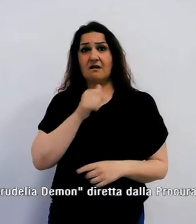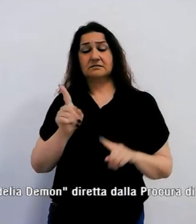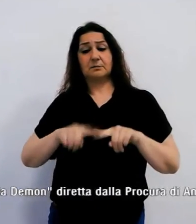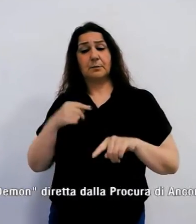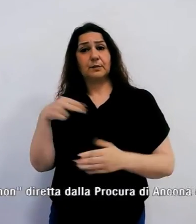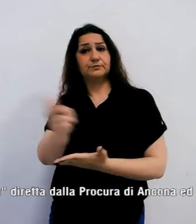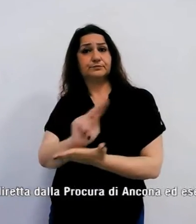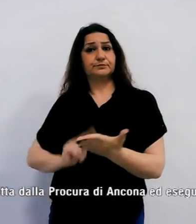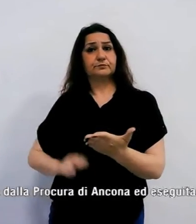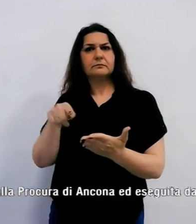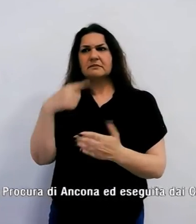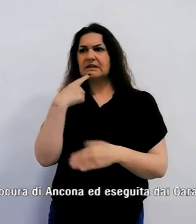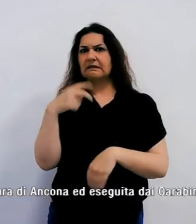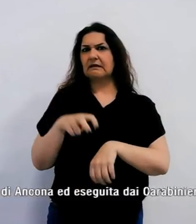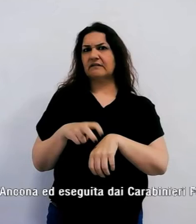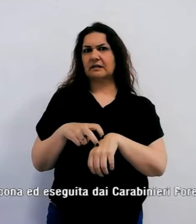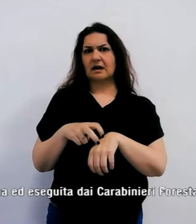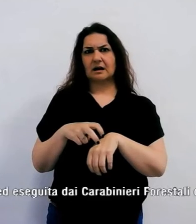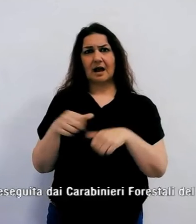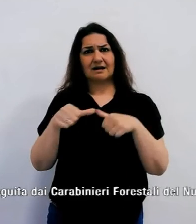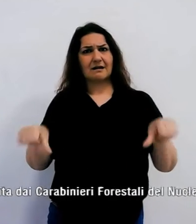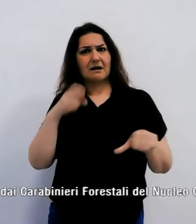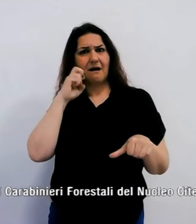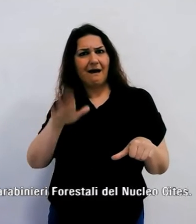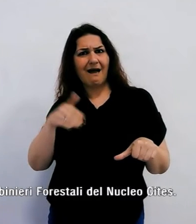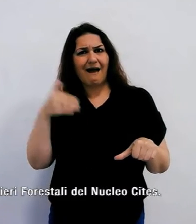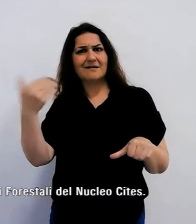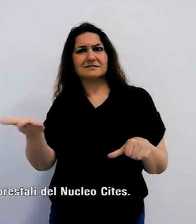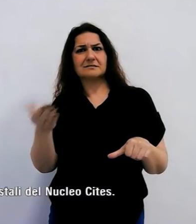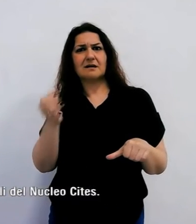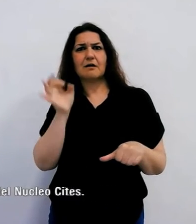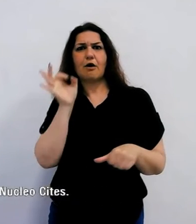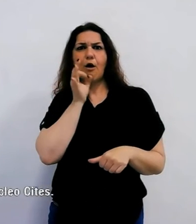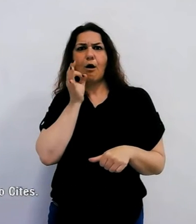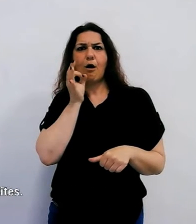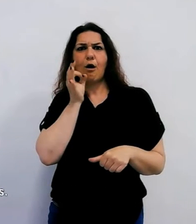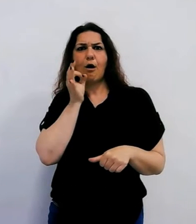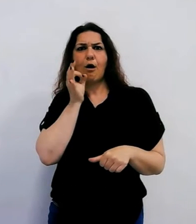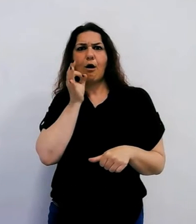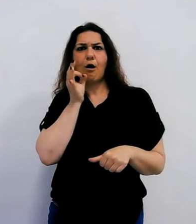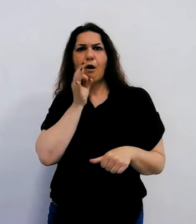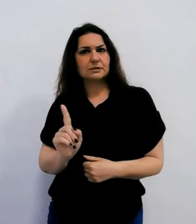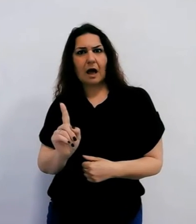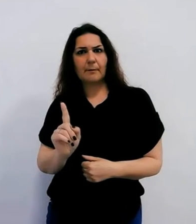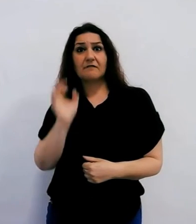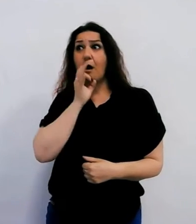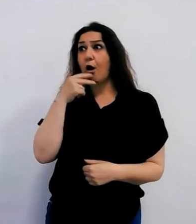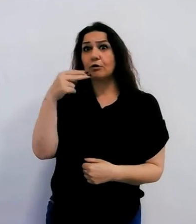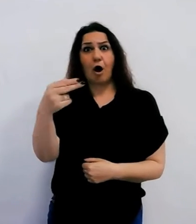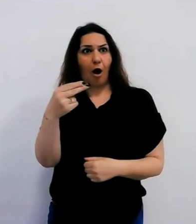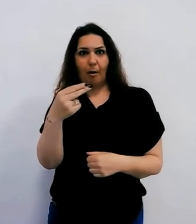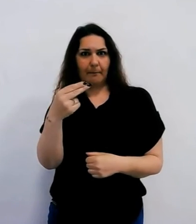veterinari residenti all'estero o inconsapevoli o addirittura inesistenti. Sono alcuni